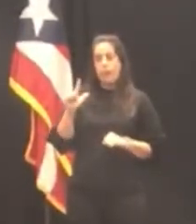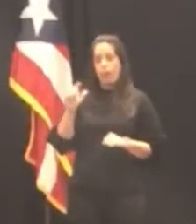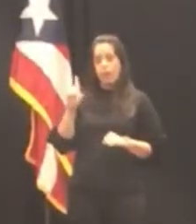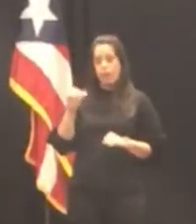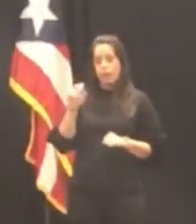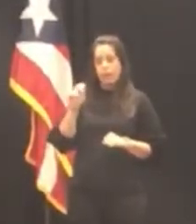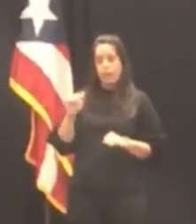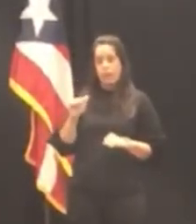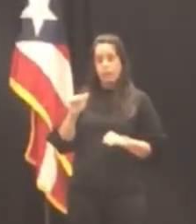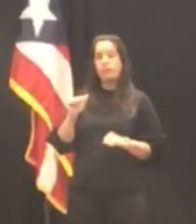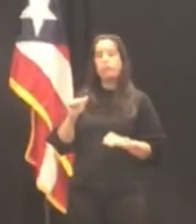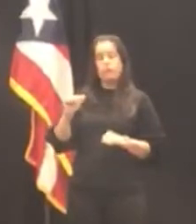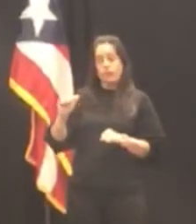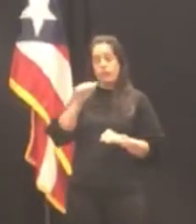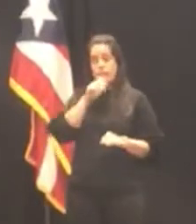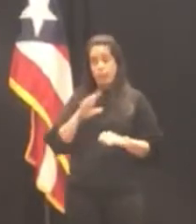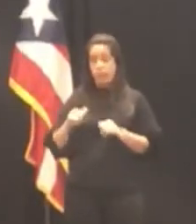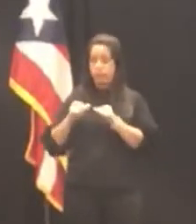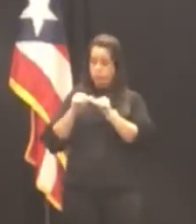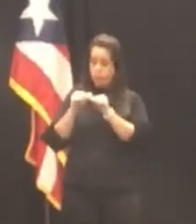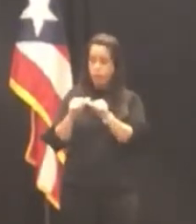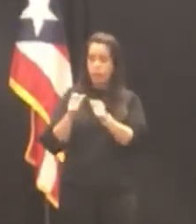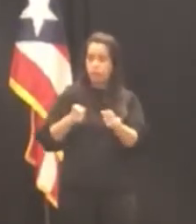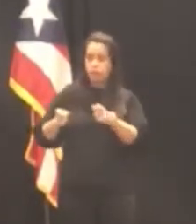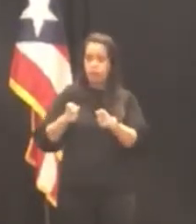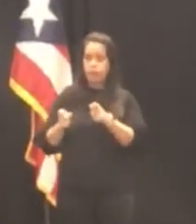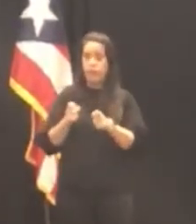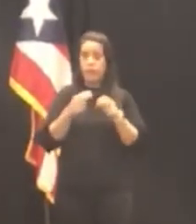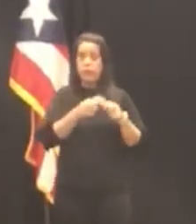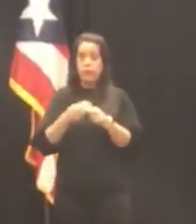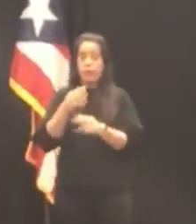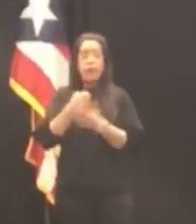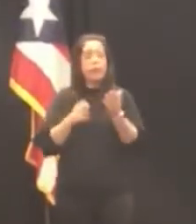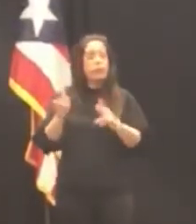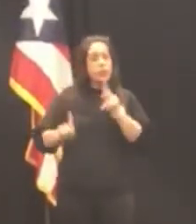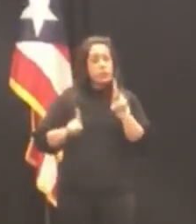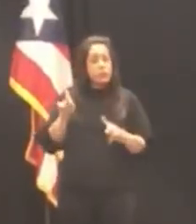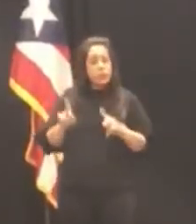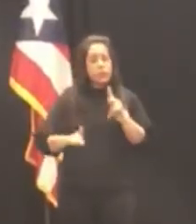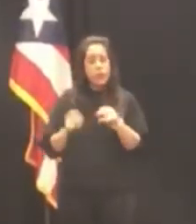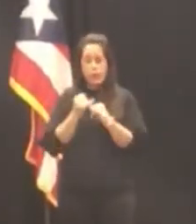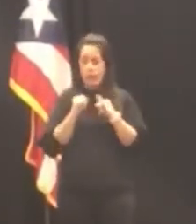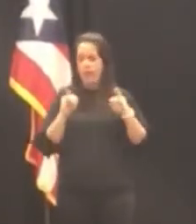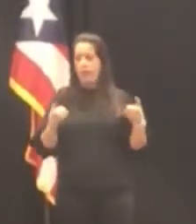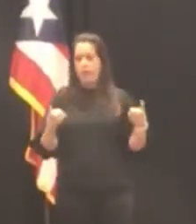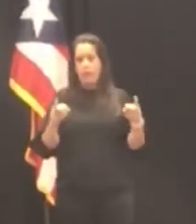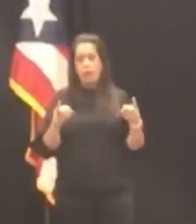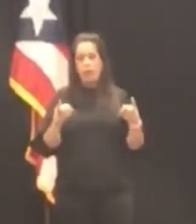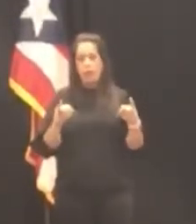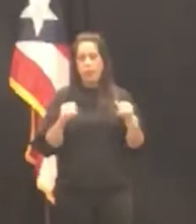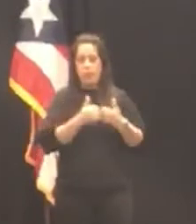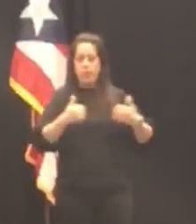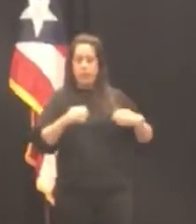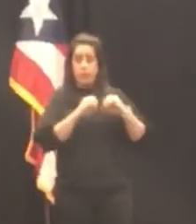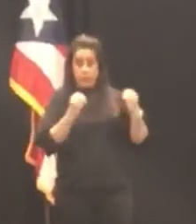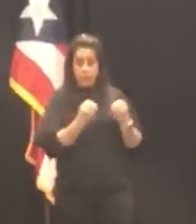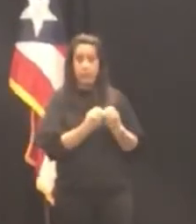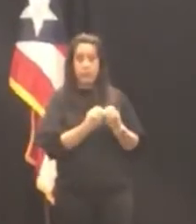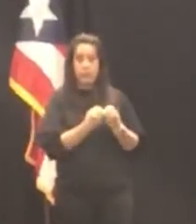Valdivieso continuó en la cual se nombran unas personas independientes de la oficina